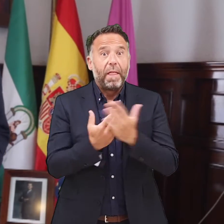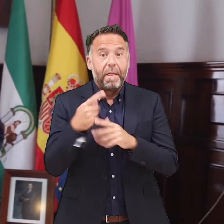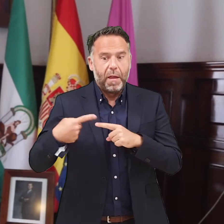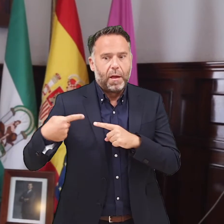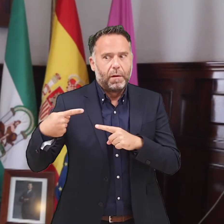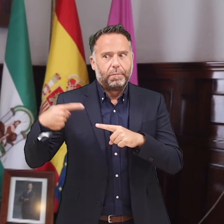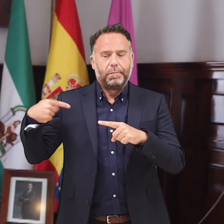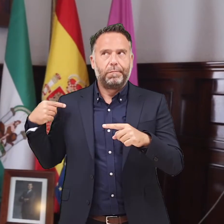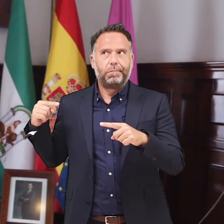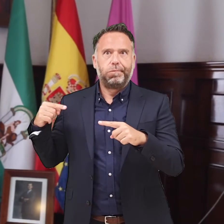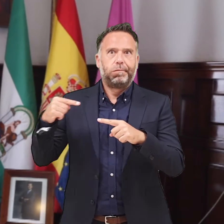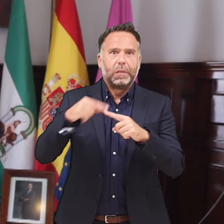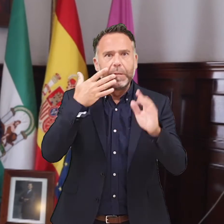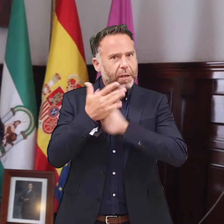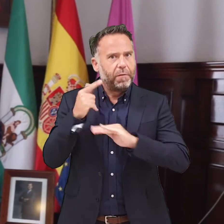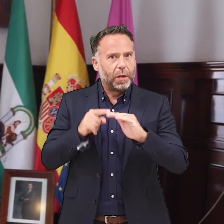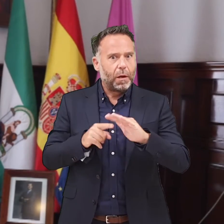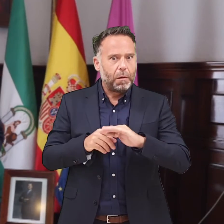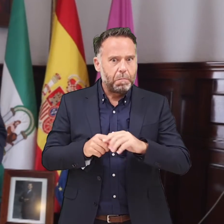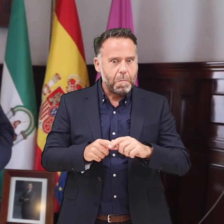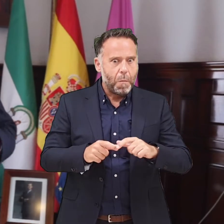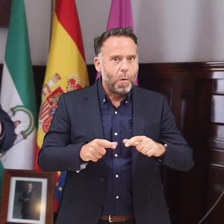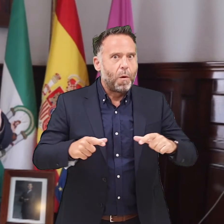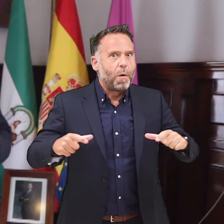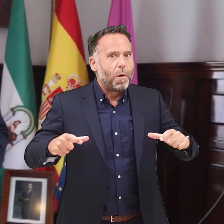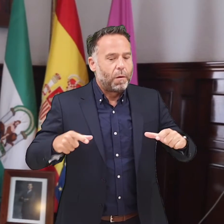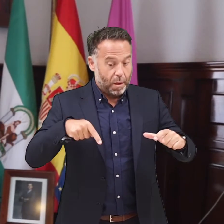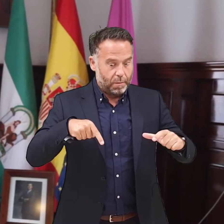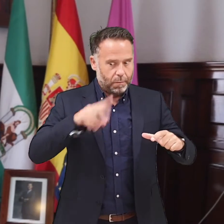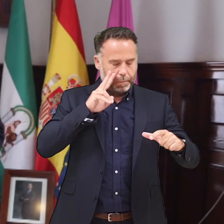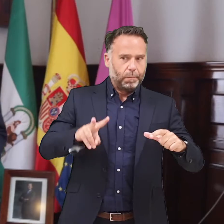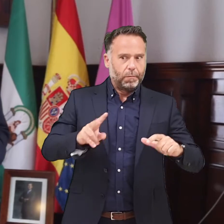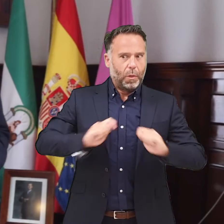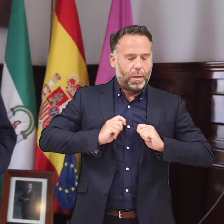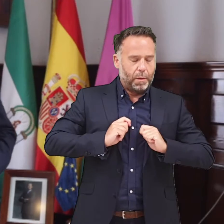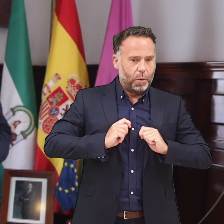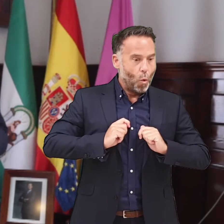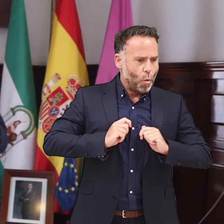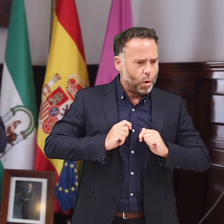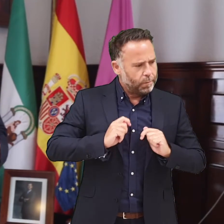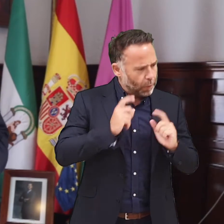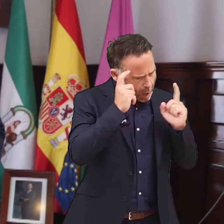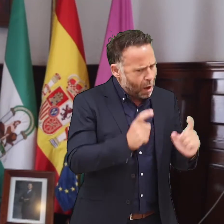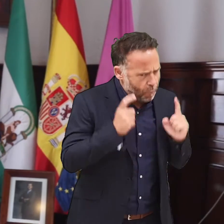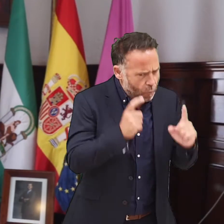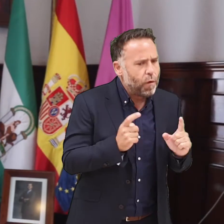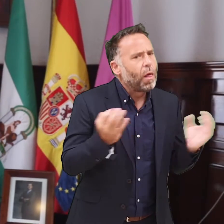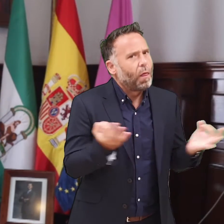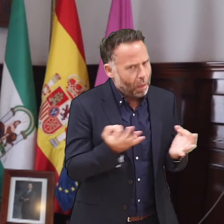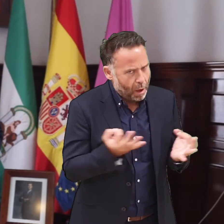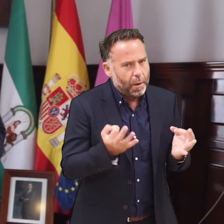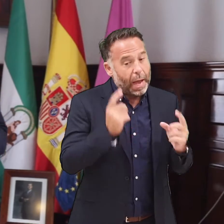supone una tendencia al alza que nos debe animar a hacer un esfuerzo especial,